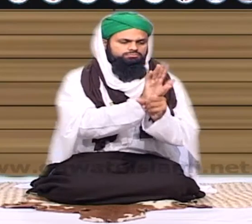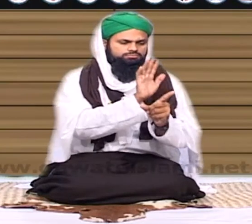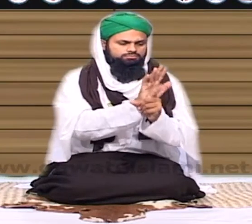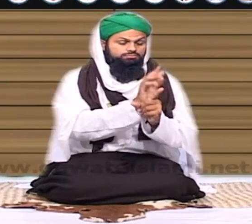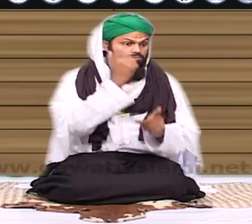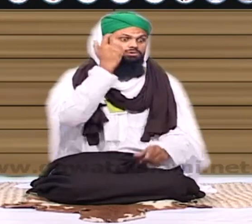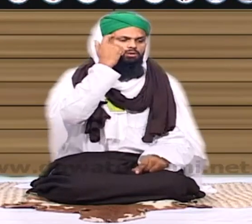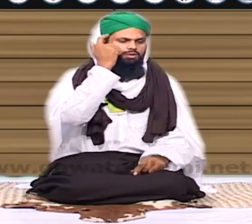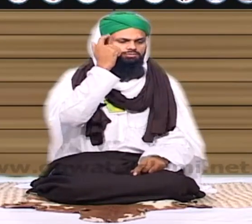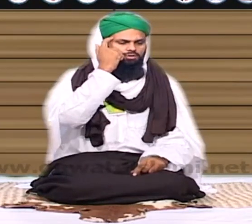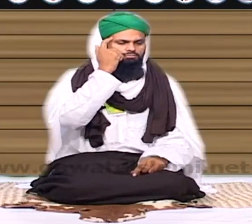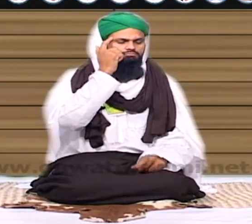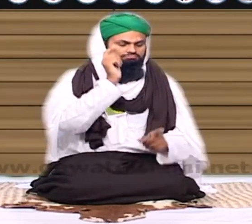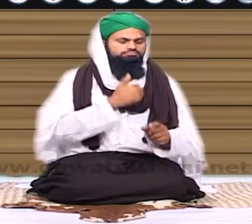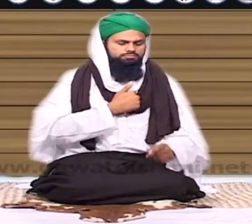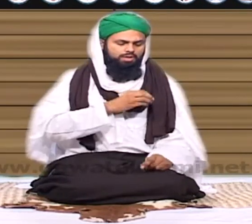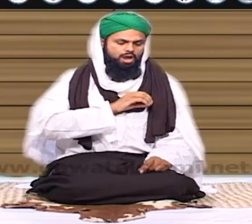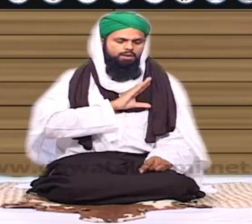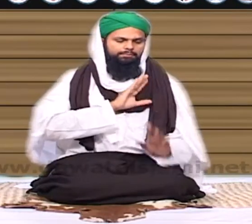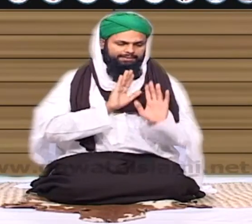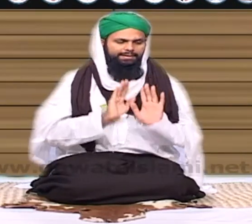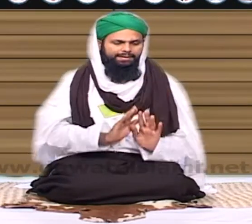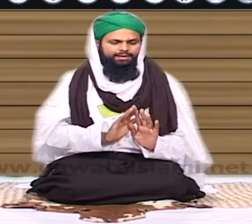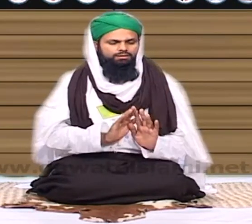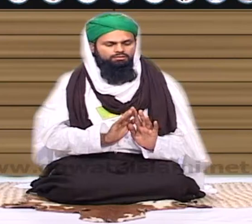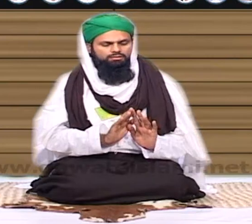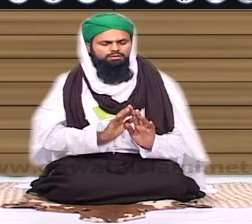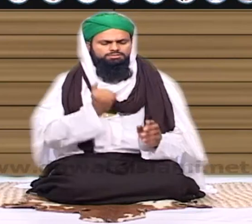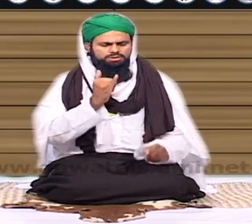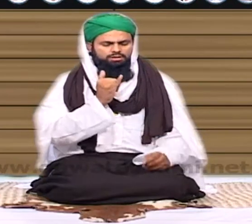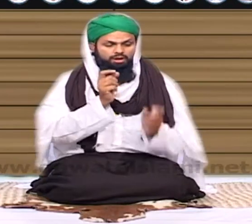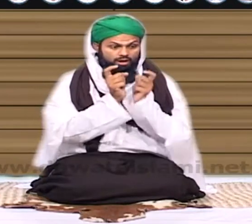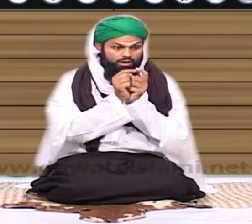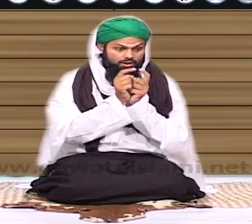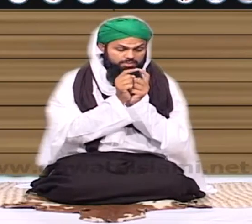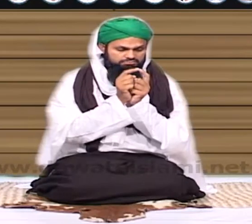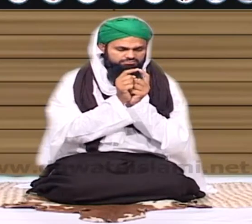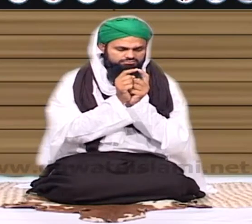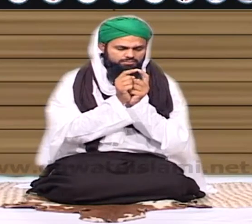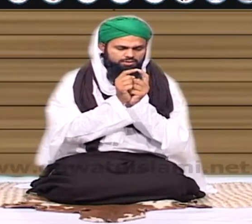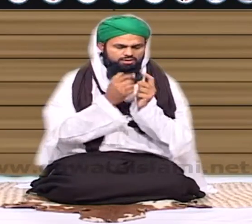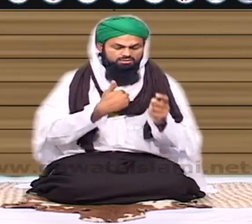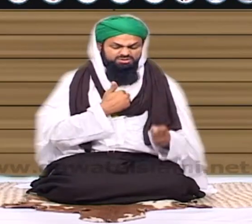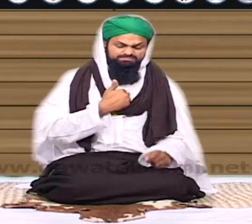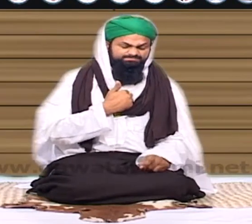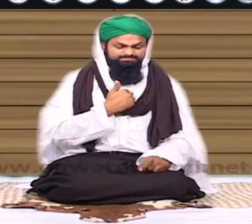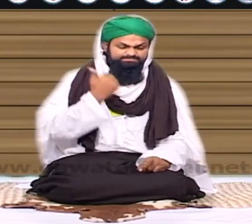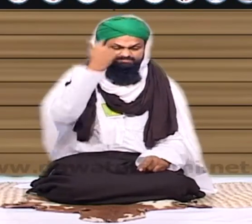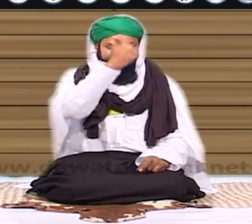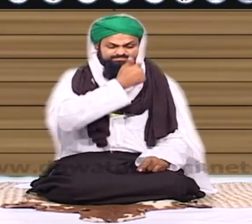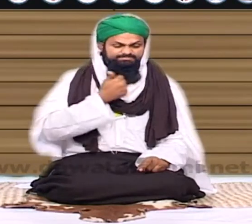کہہ دیا تو کوئی بات نہیں کہ یہ سمجھتا ہے مان جائے گا ورنہ یہ کہ جب کوئی غیبت کر رہا ہو تو اپنی طرف سے